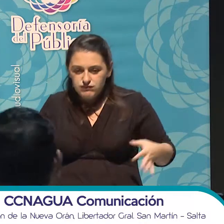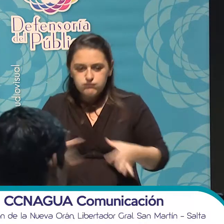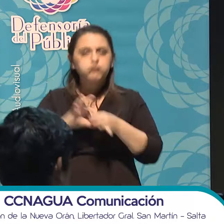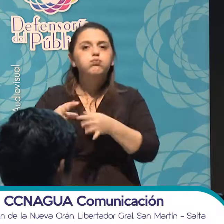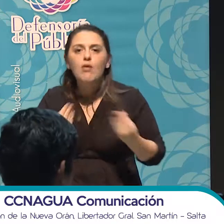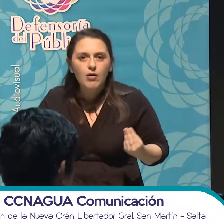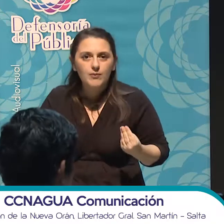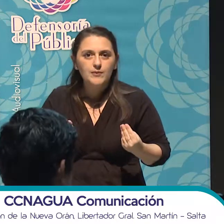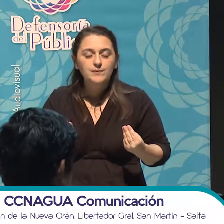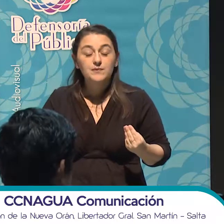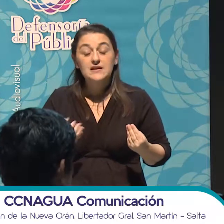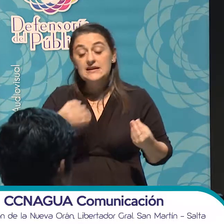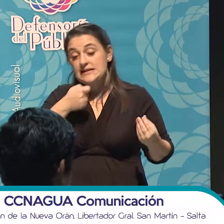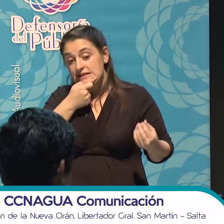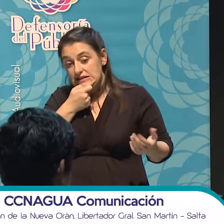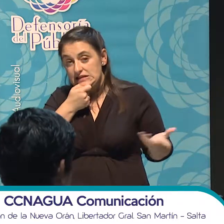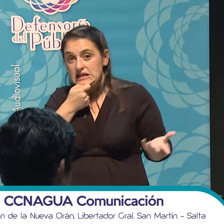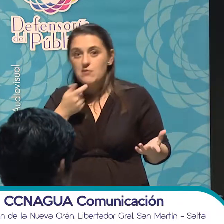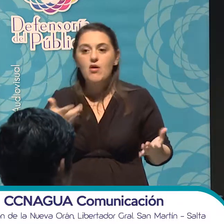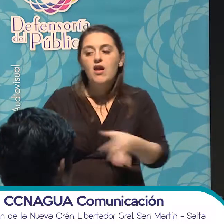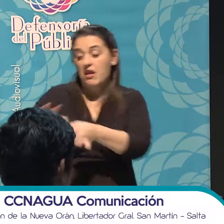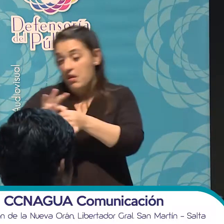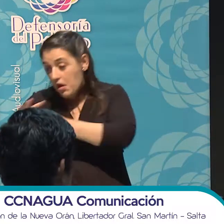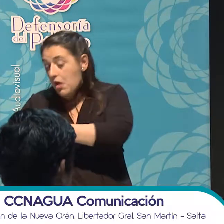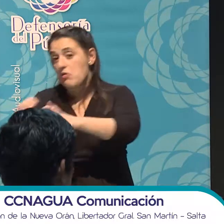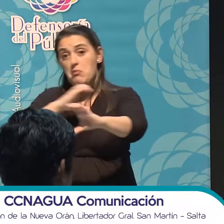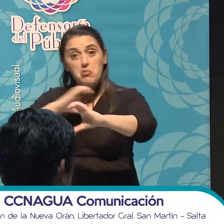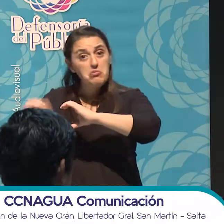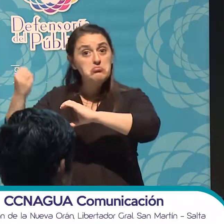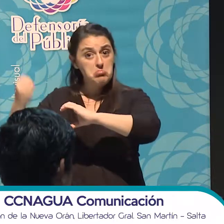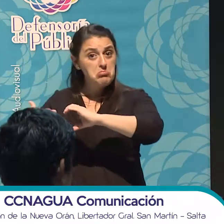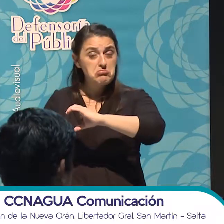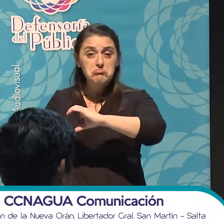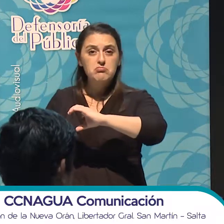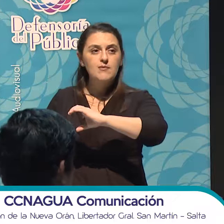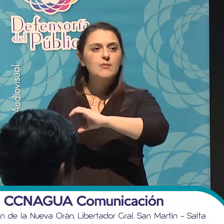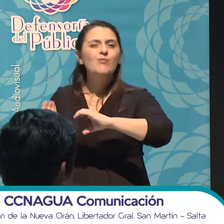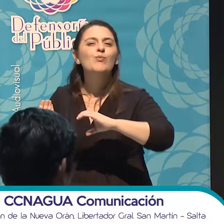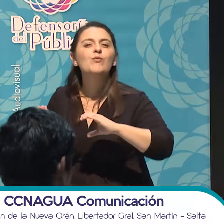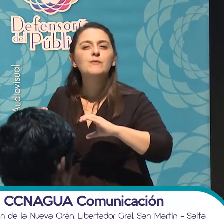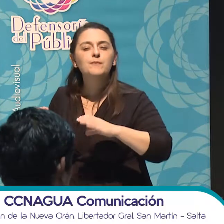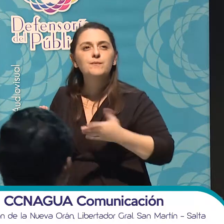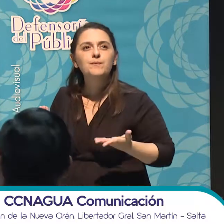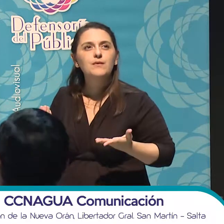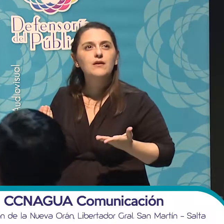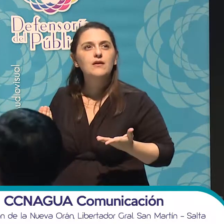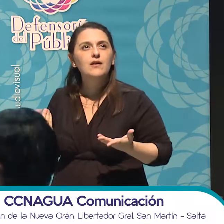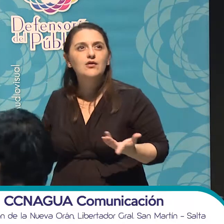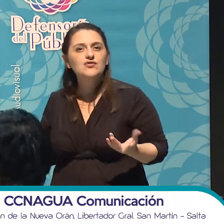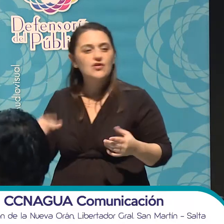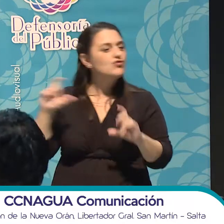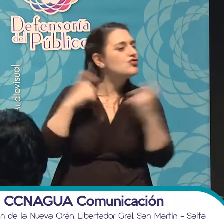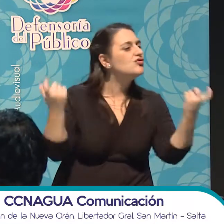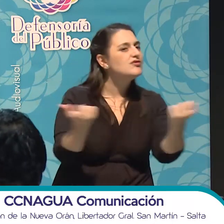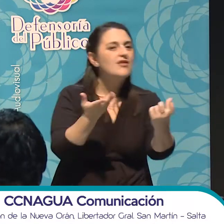Si bien hay muchas, hay redes de comunicadores, de medios alternativos, pero ¿cómo con el resto de la sociedad